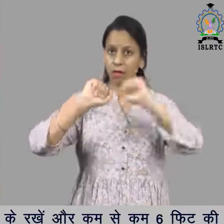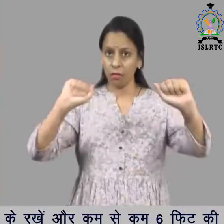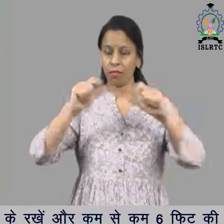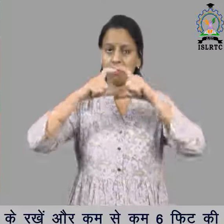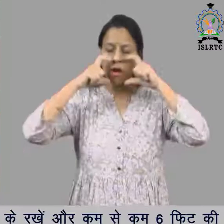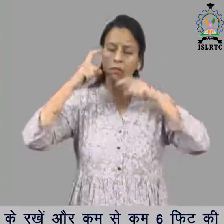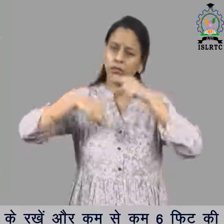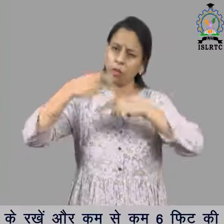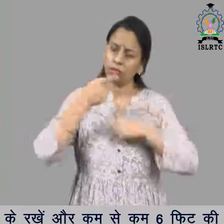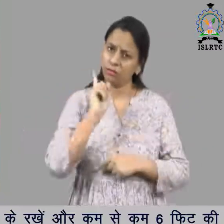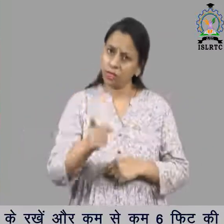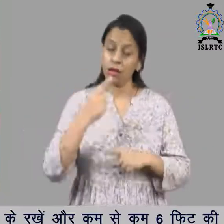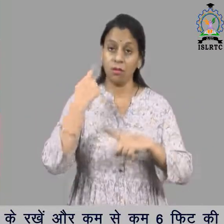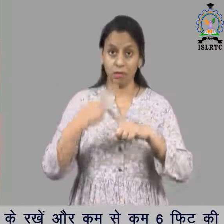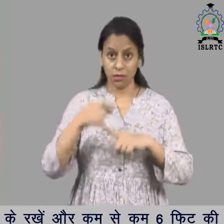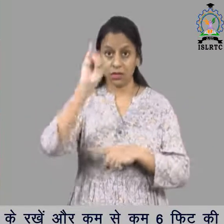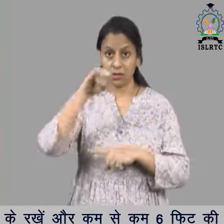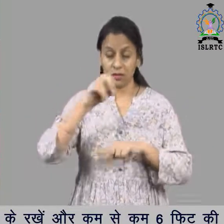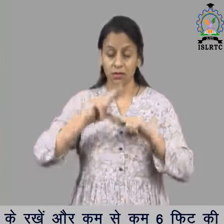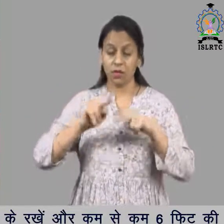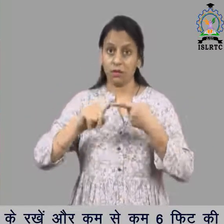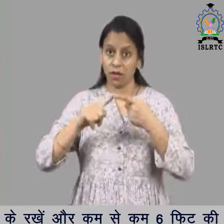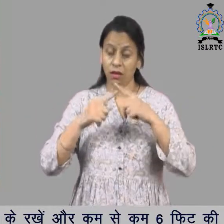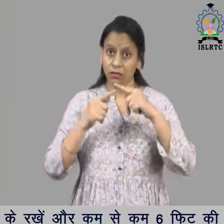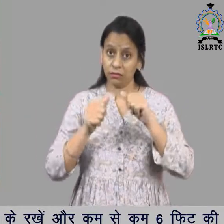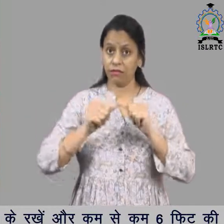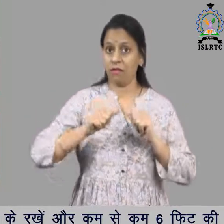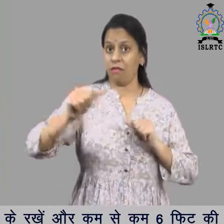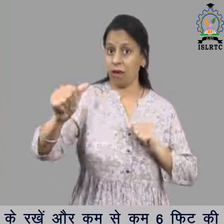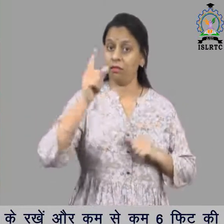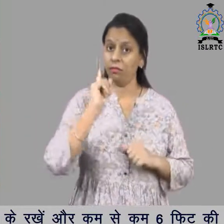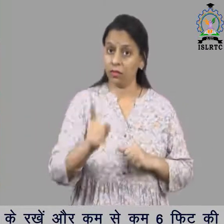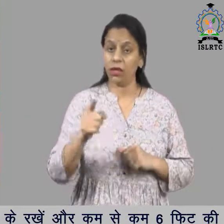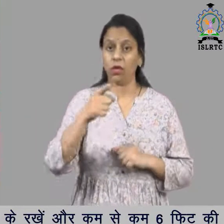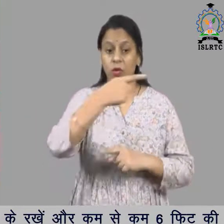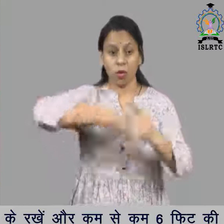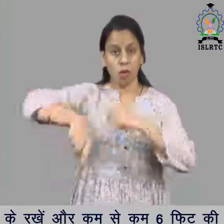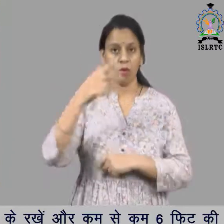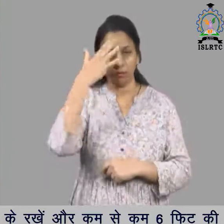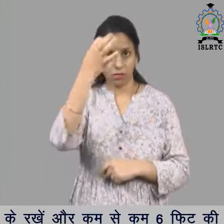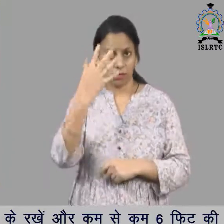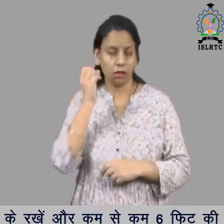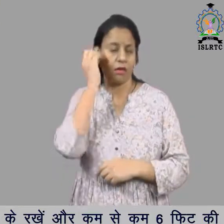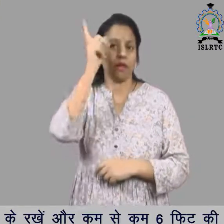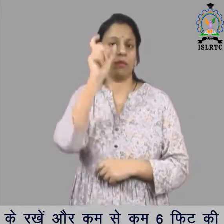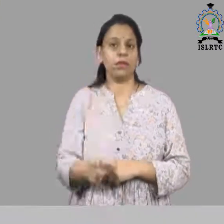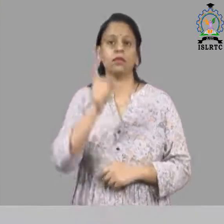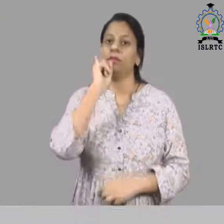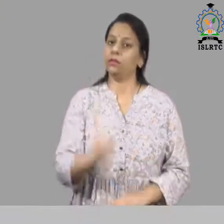अपना मास्क हमेशा पहन के रखे, और कम से कम छे फीट की दूरी बनाई रखे, एक जागरूप नागरिक बनो